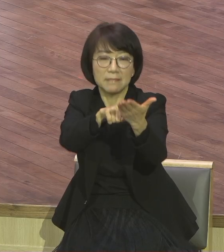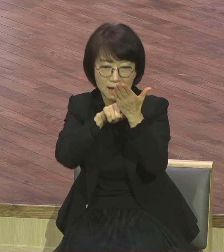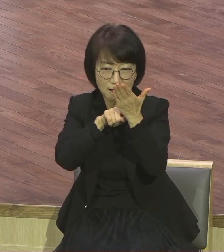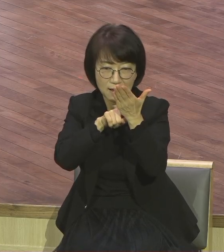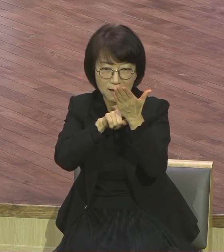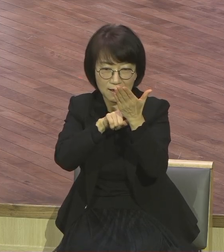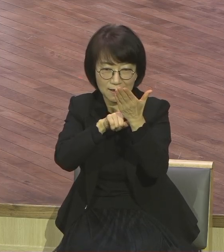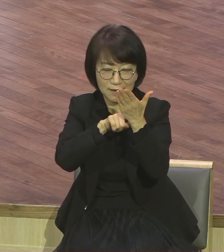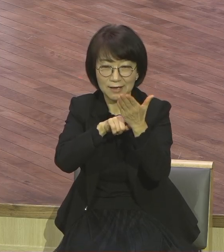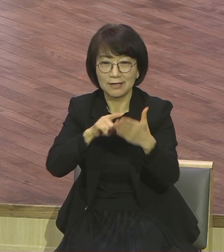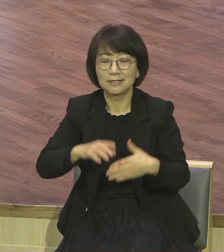있다.